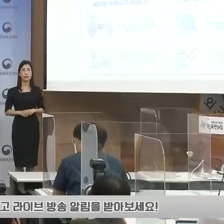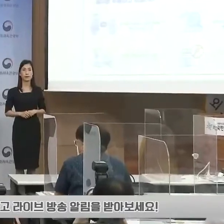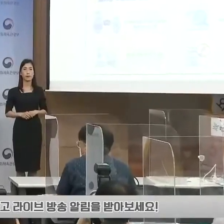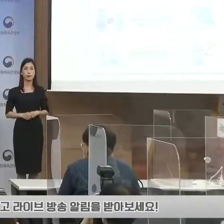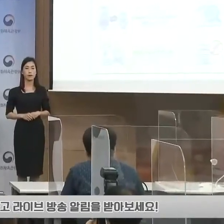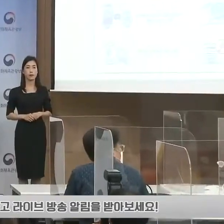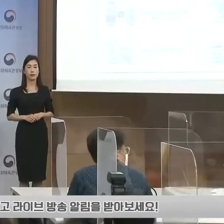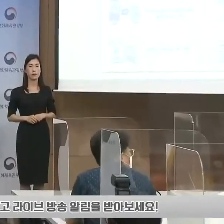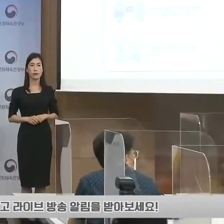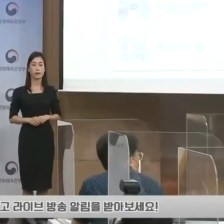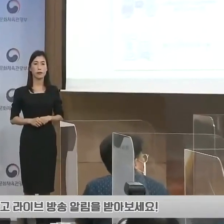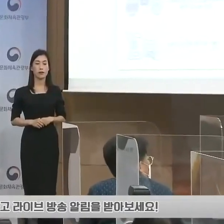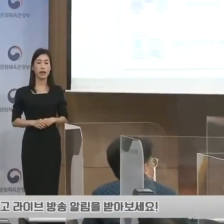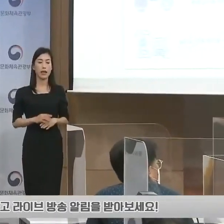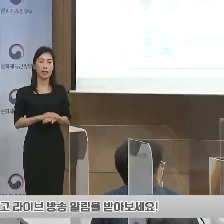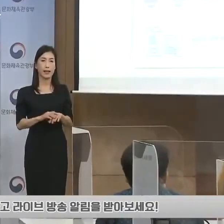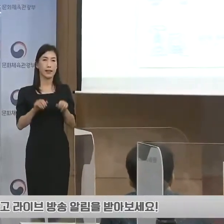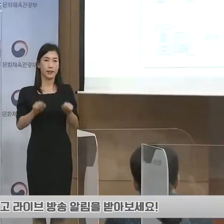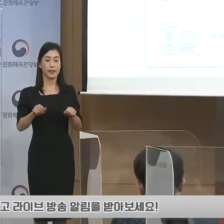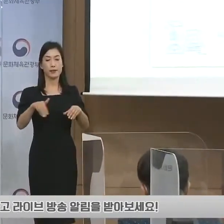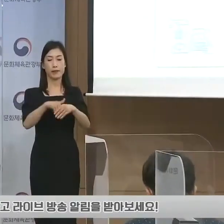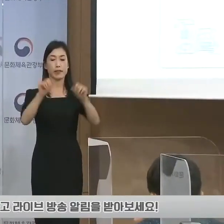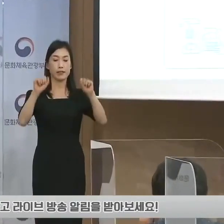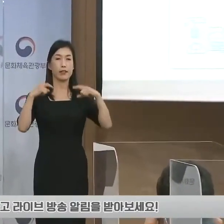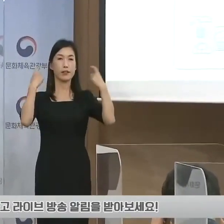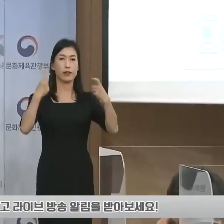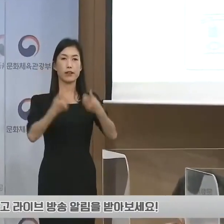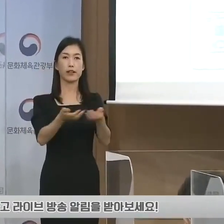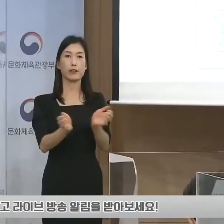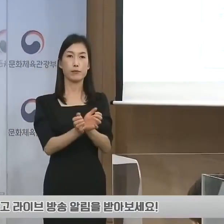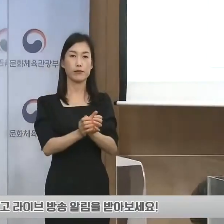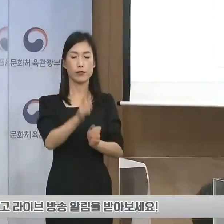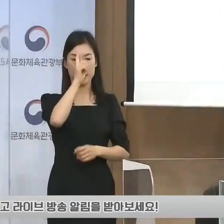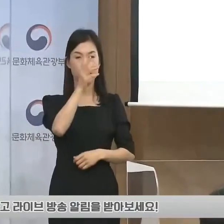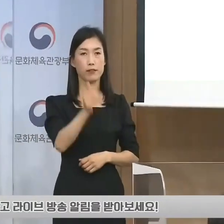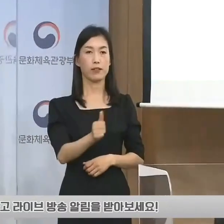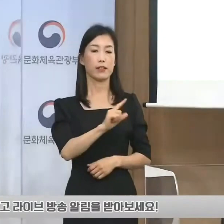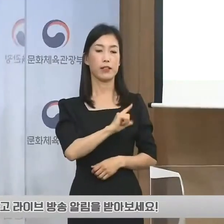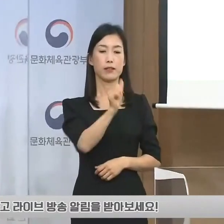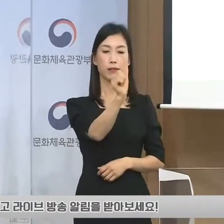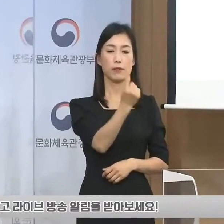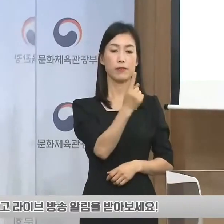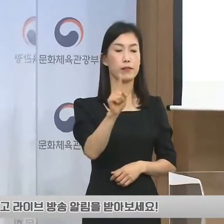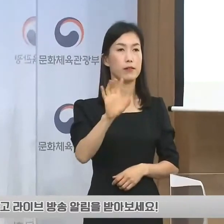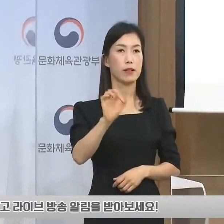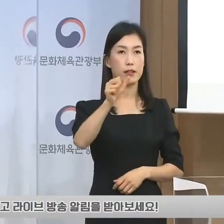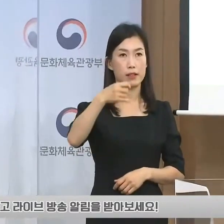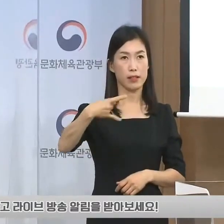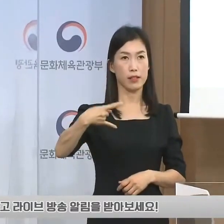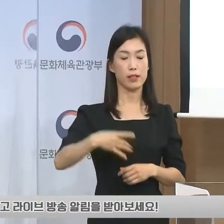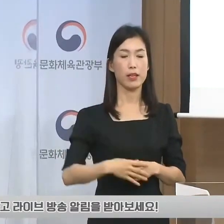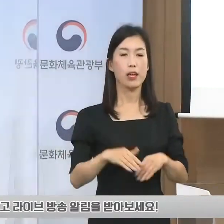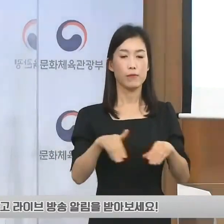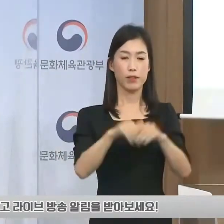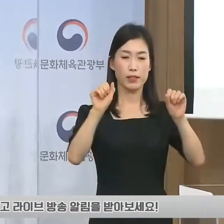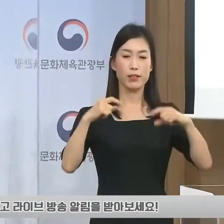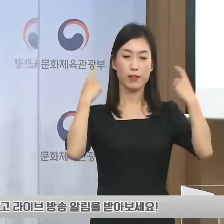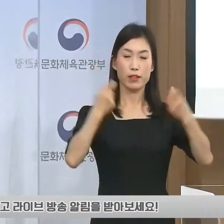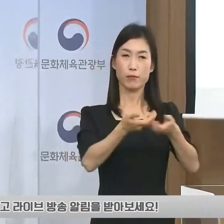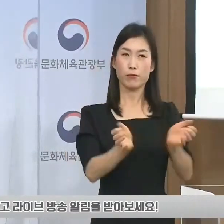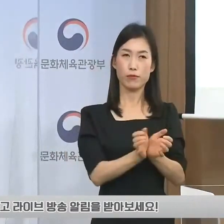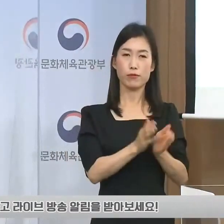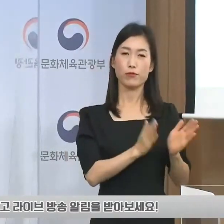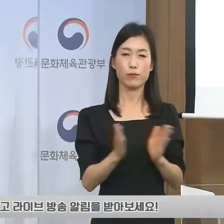네, 안녕하십니까? 문화체육관광부 장관 황희희입니다. 문체부에서 준비한